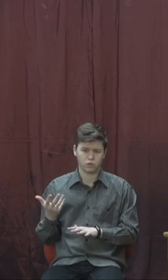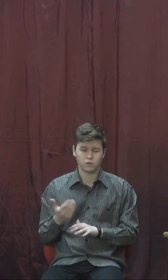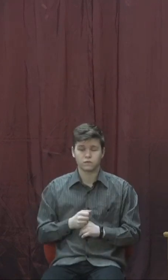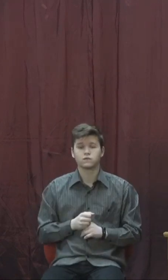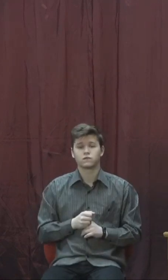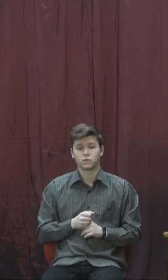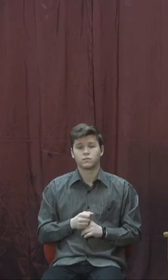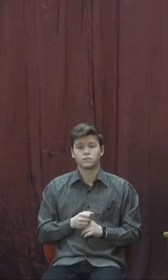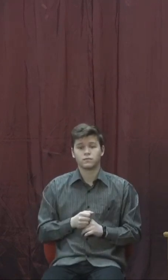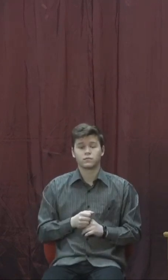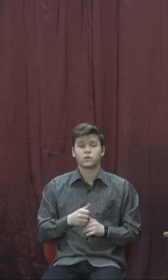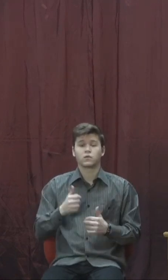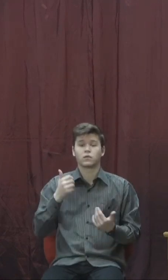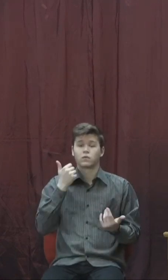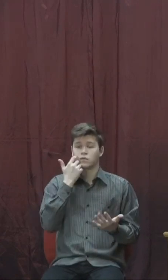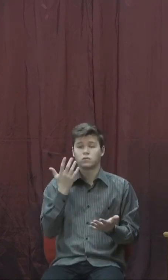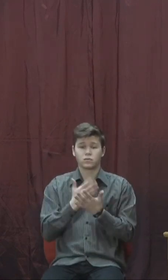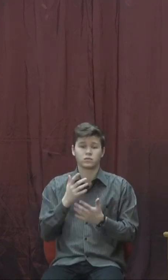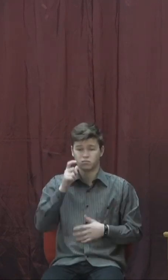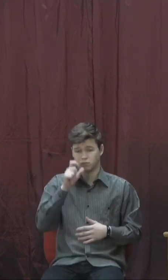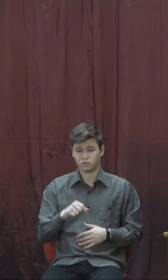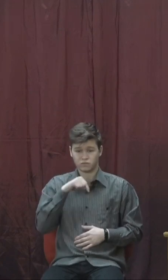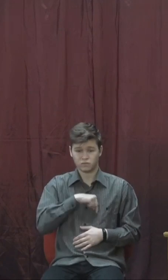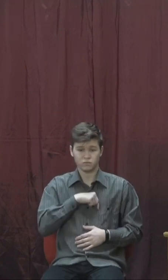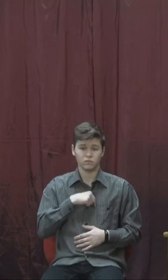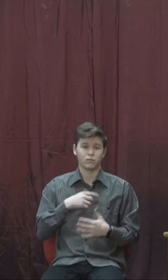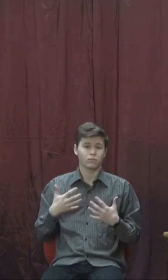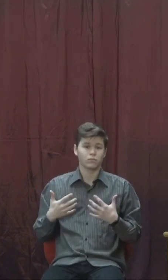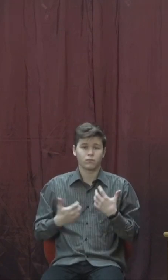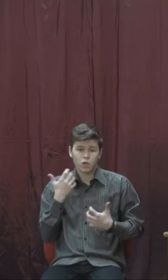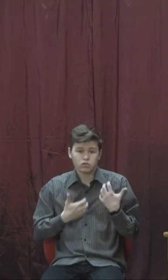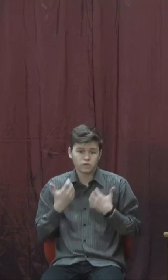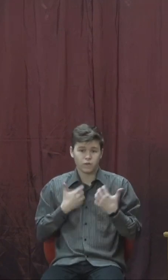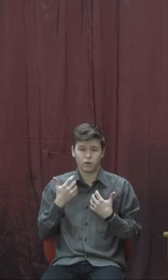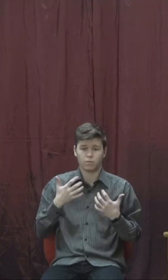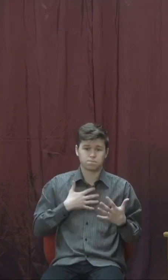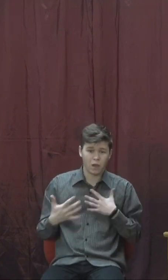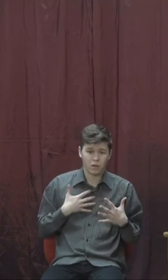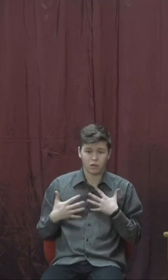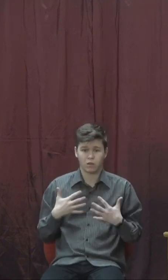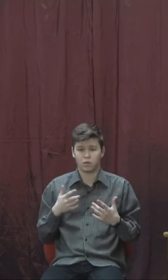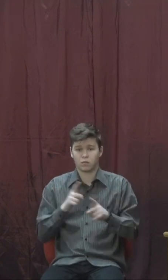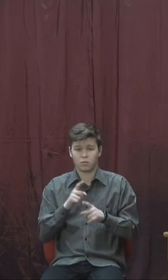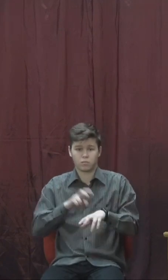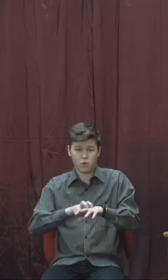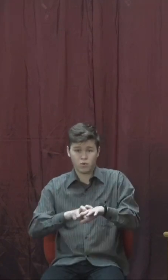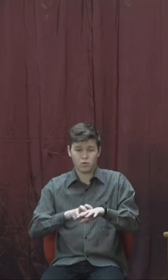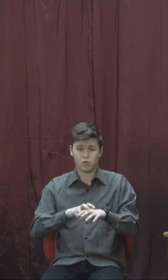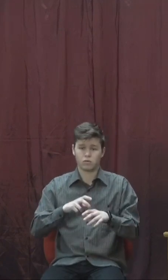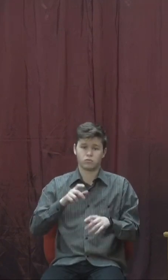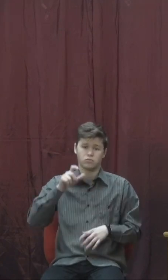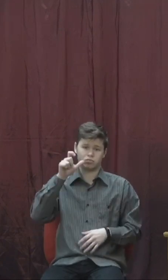Коли паніка поселяється в серцях людей, вони часто роблять багато неправильних речей.